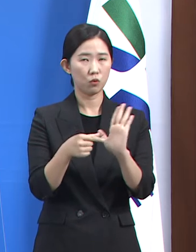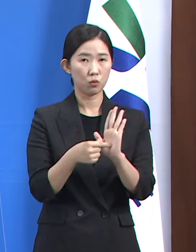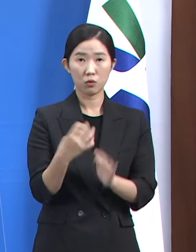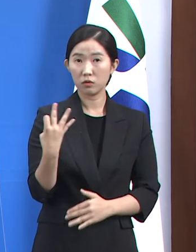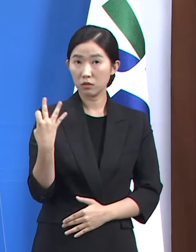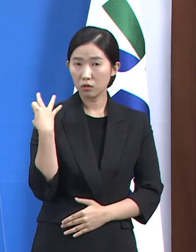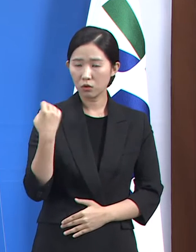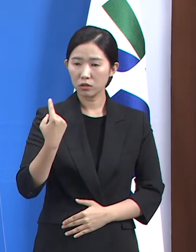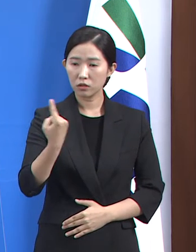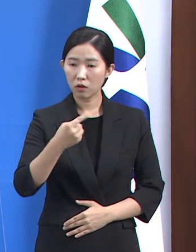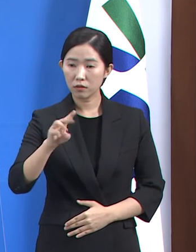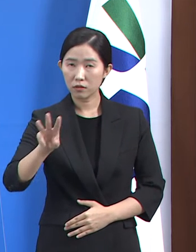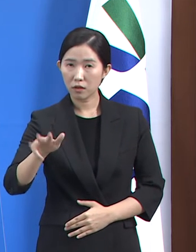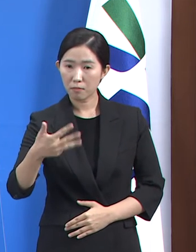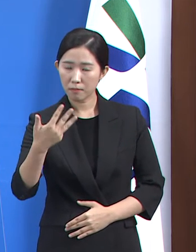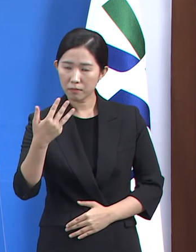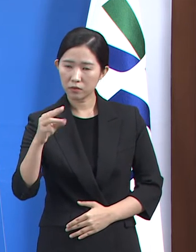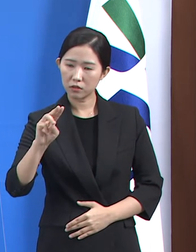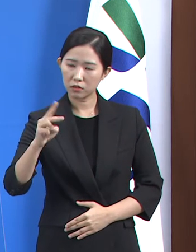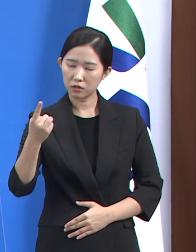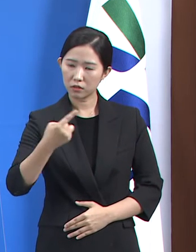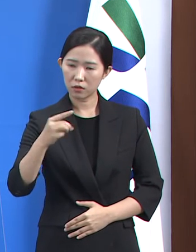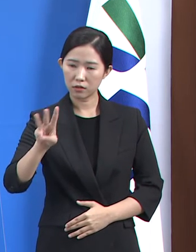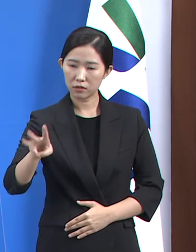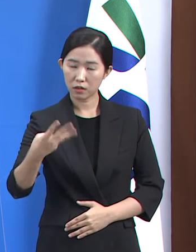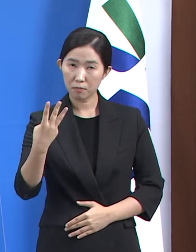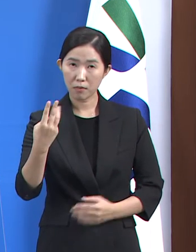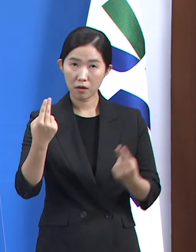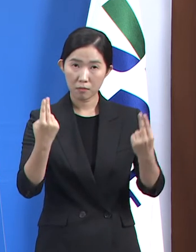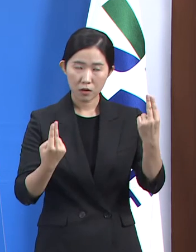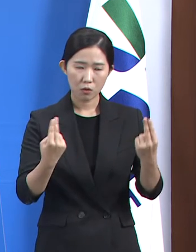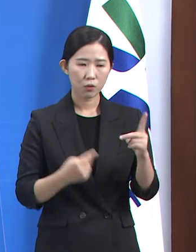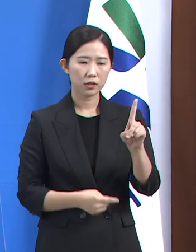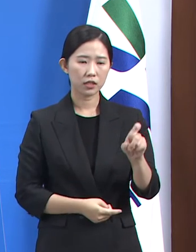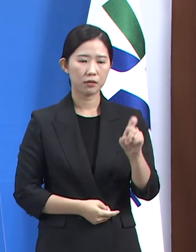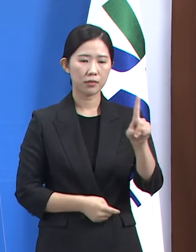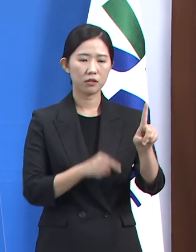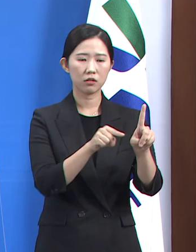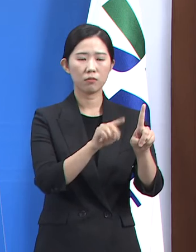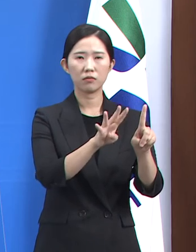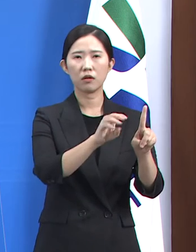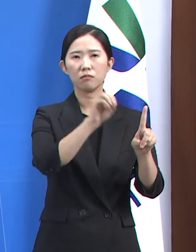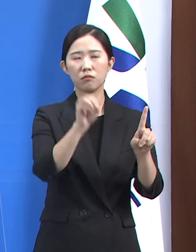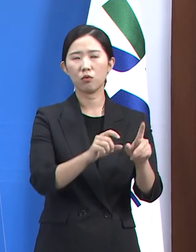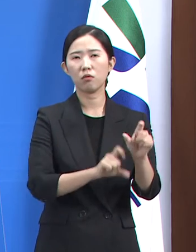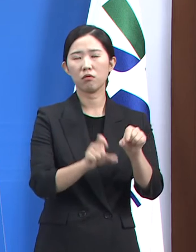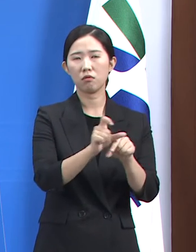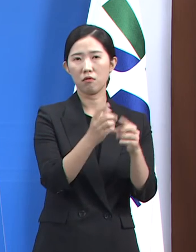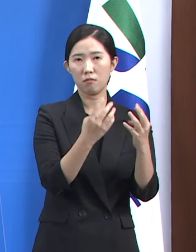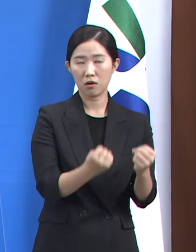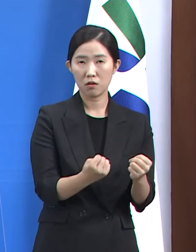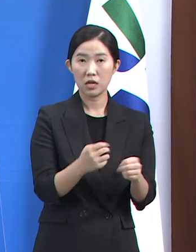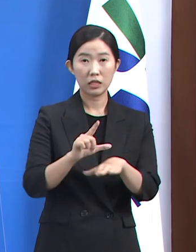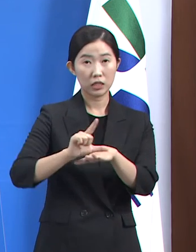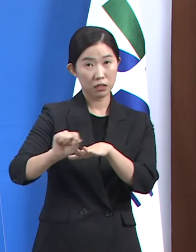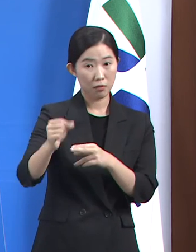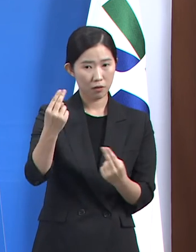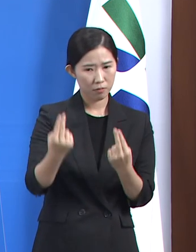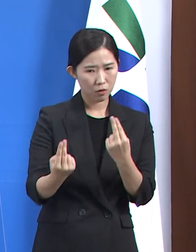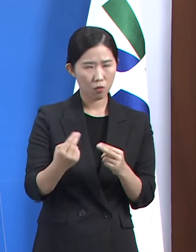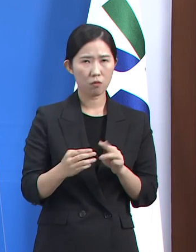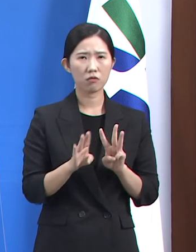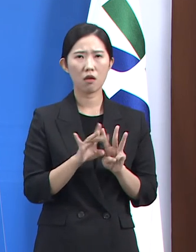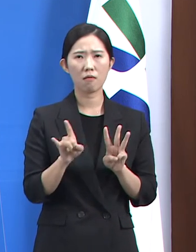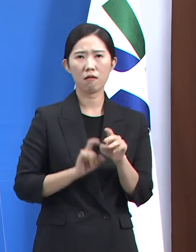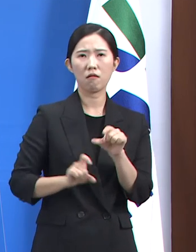1,384명 대비 11.4% 증가했으며 비수도권 486명보다 3배 이상